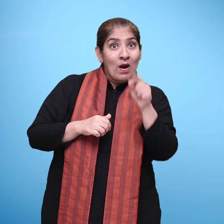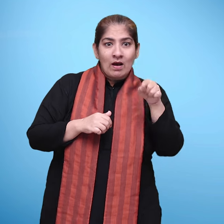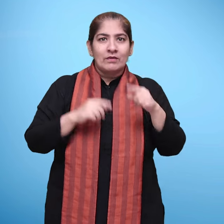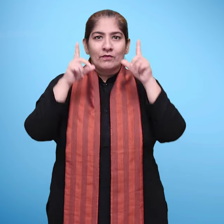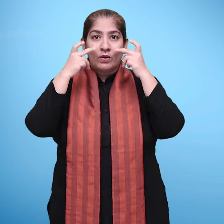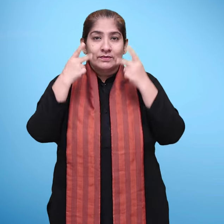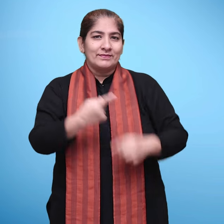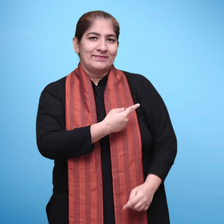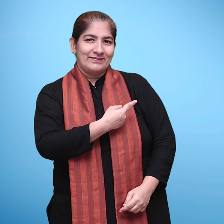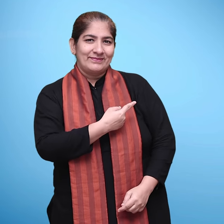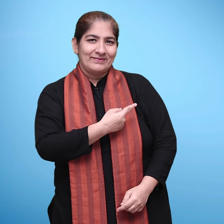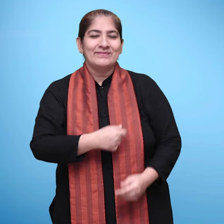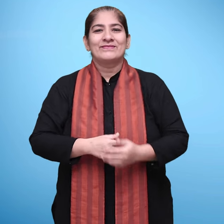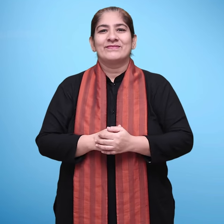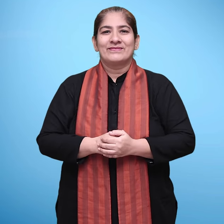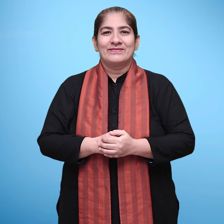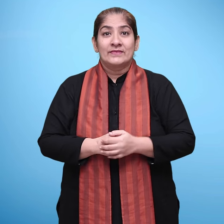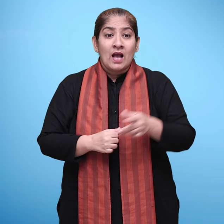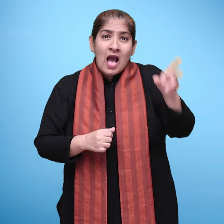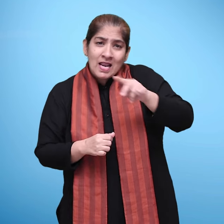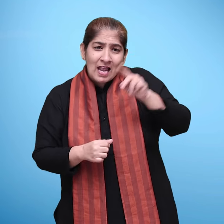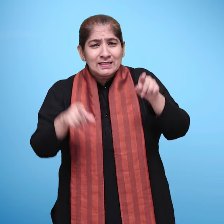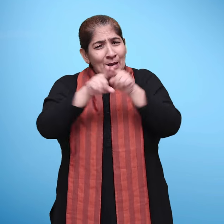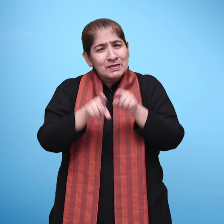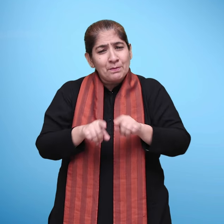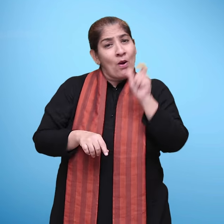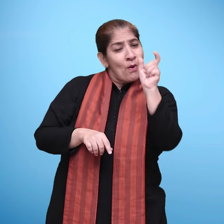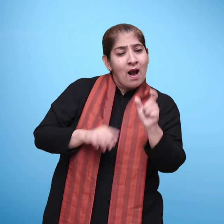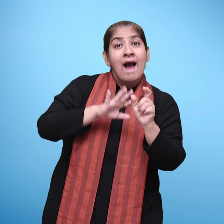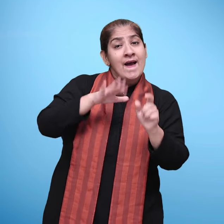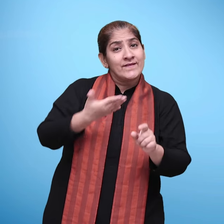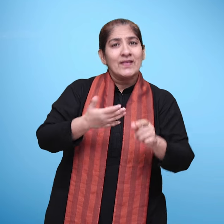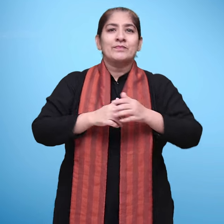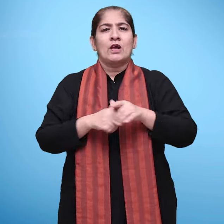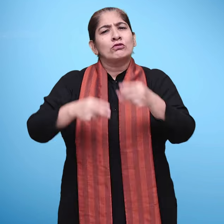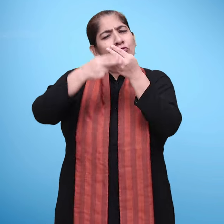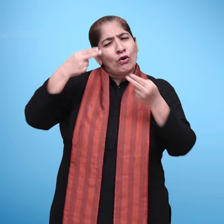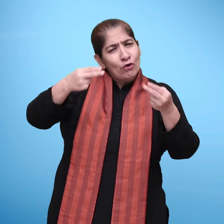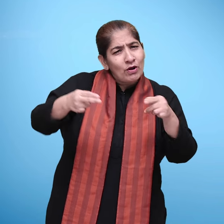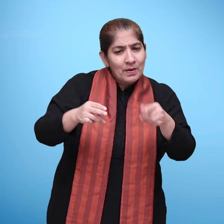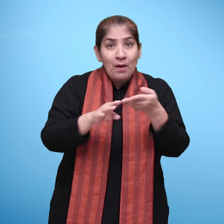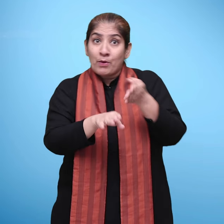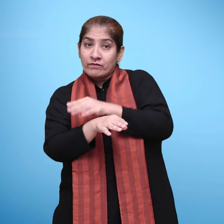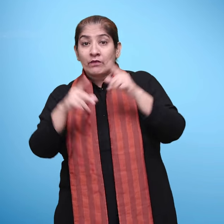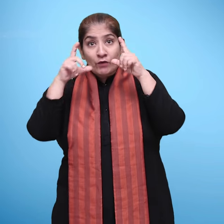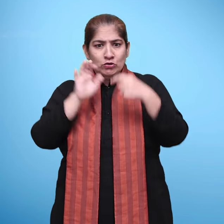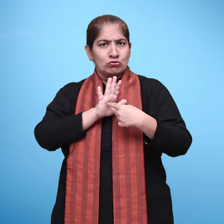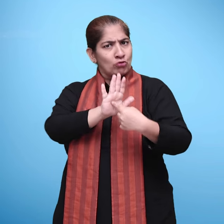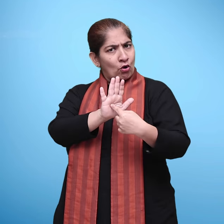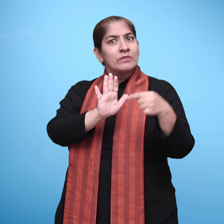नानी, भुटे शब्दों में दोहराव है इन कहानियों को पढ़ने से पूर्व चित्र दिखा कर बच्चों से बातचीत कीजिए